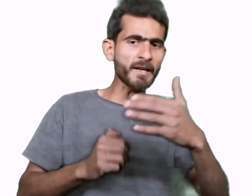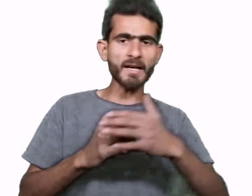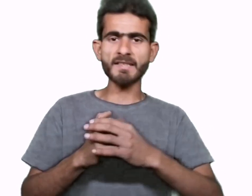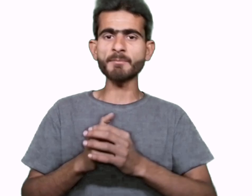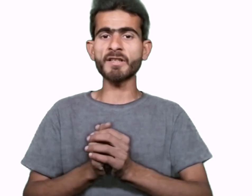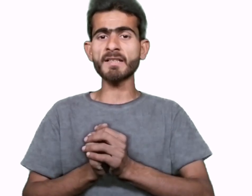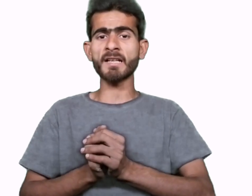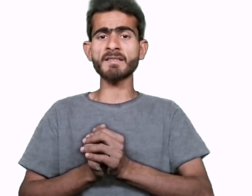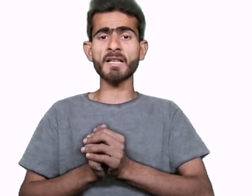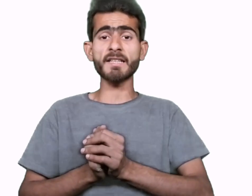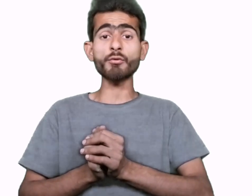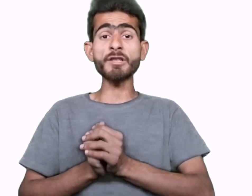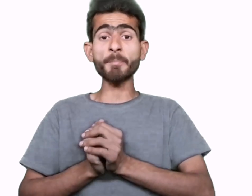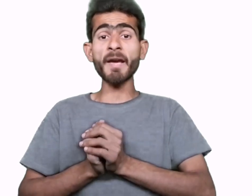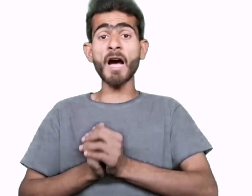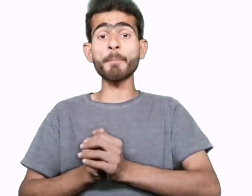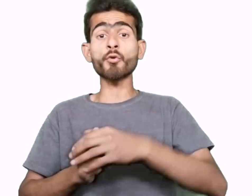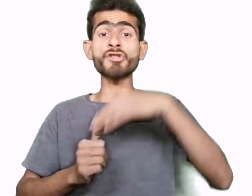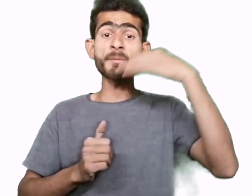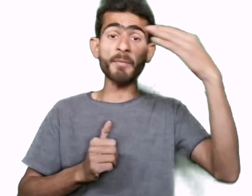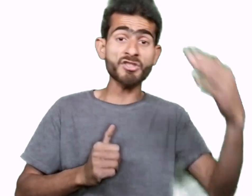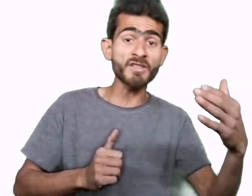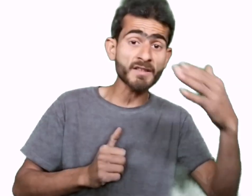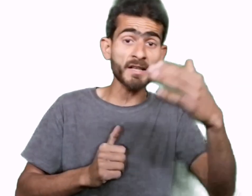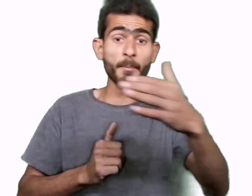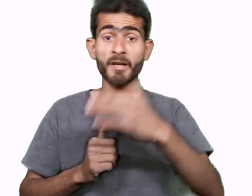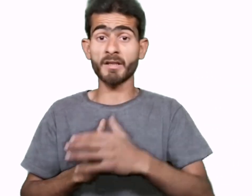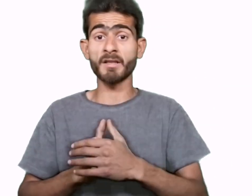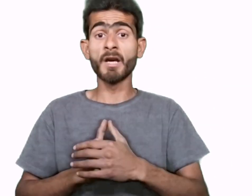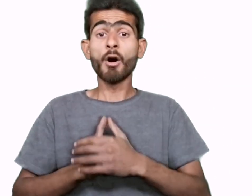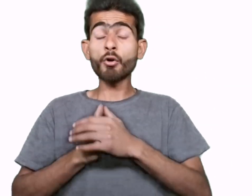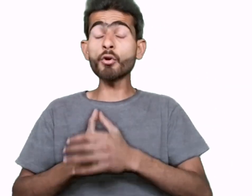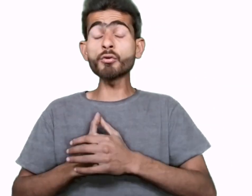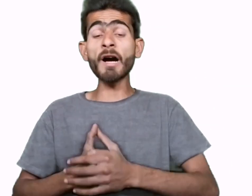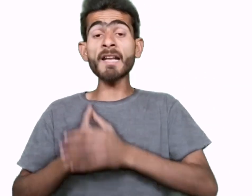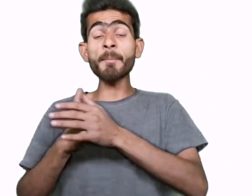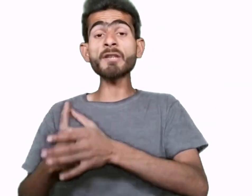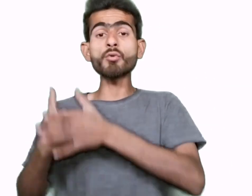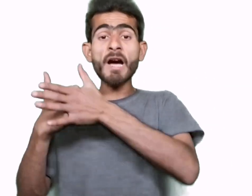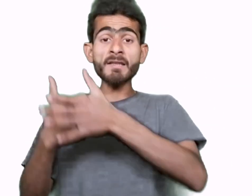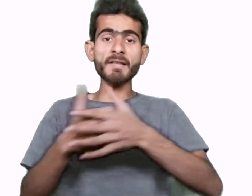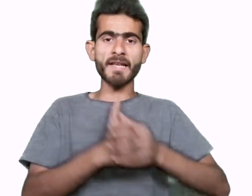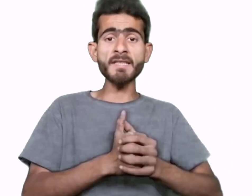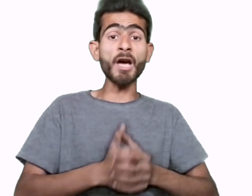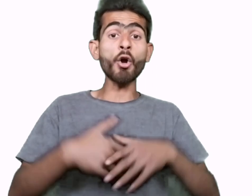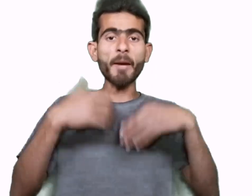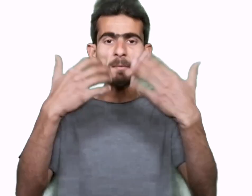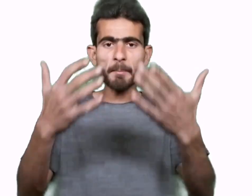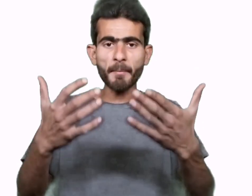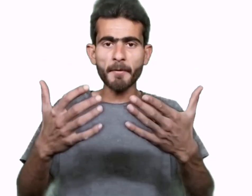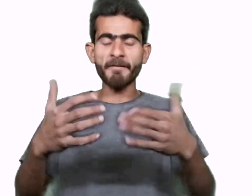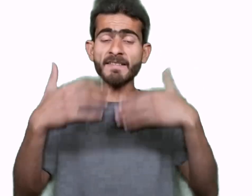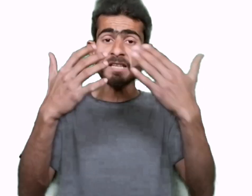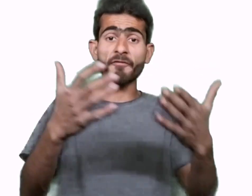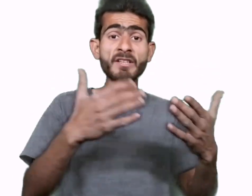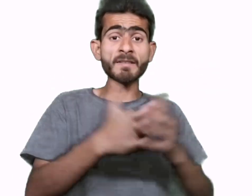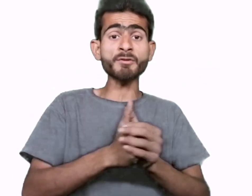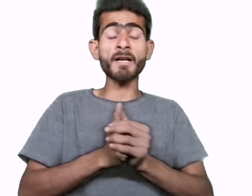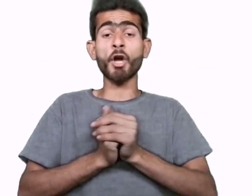پر رکھ کر سمز سیل کرنا چاہتے ہیں تو اس پہ آپ کو کچھ سم پرچیز کرنا پڑے گی اور دوستو اگر آپ ایک دکان دار نہیں ہے اور آپ کے ویسے آپ فری سمز کا